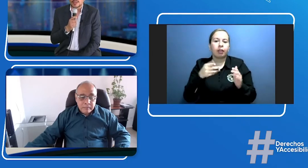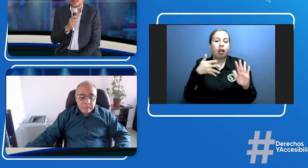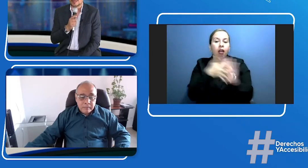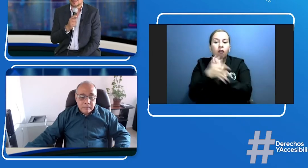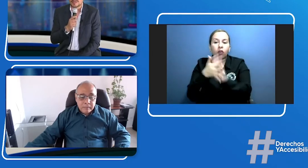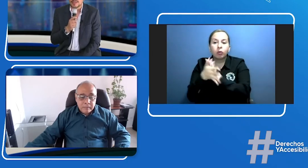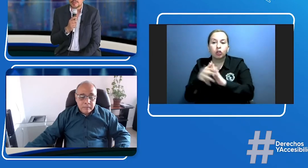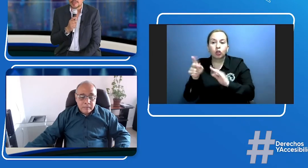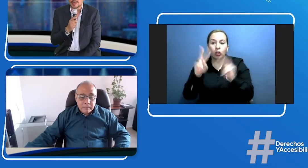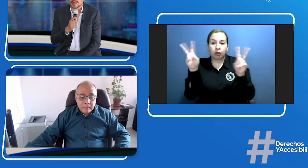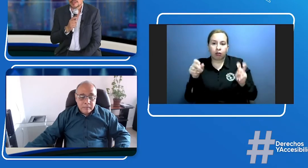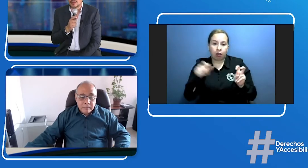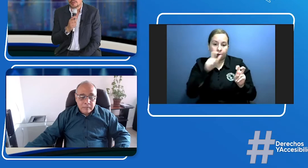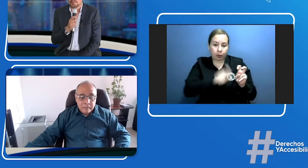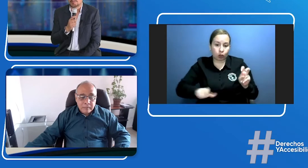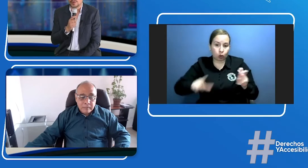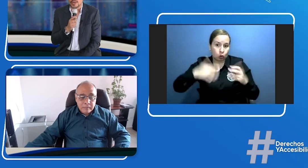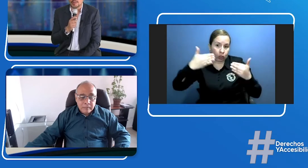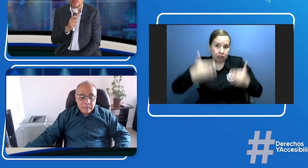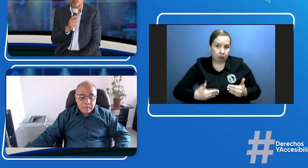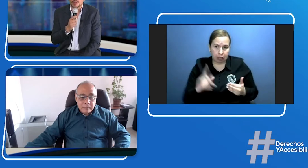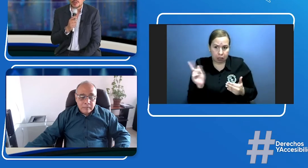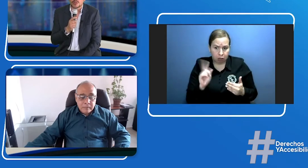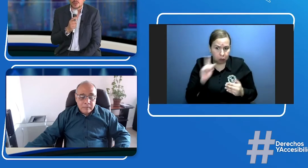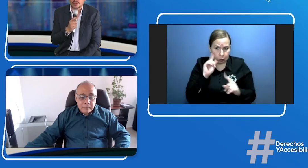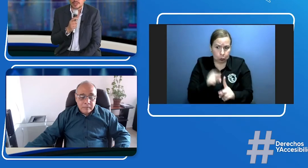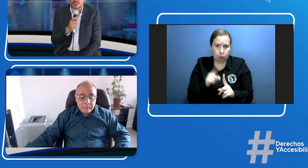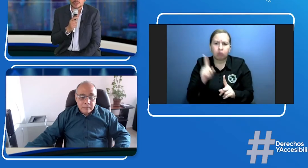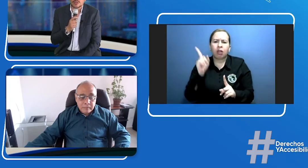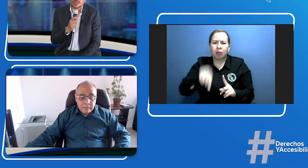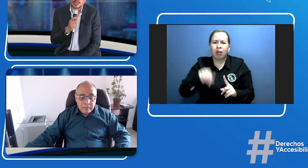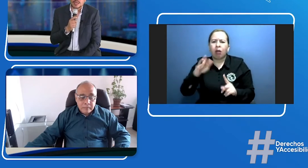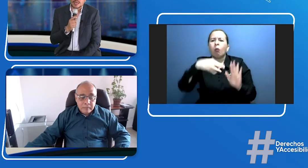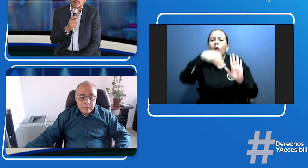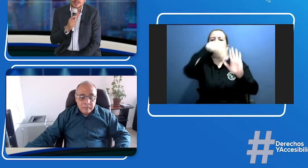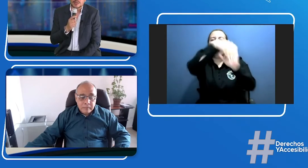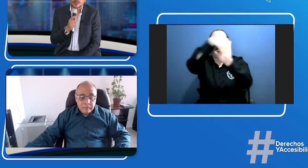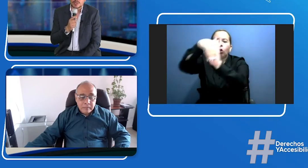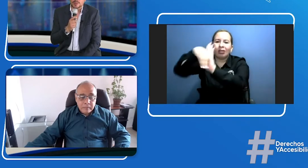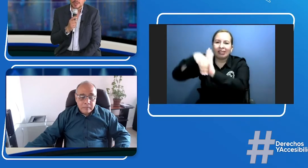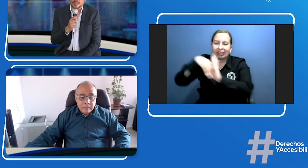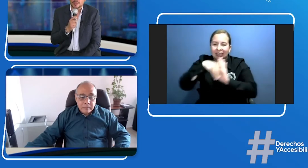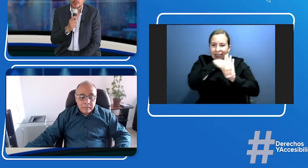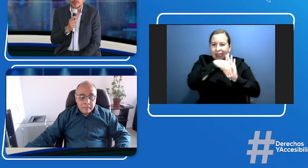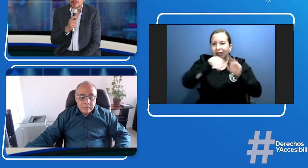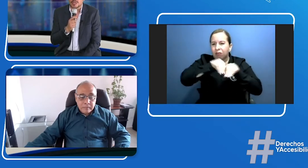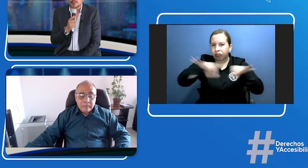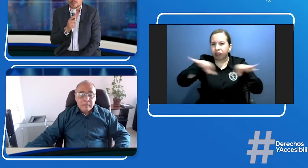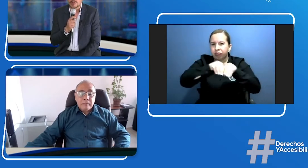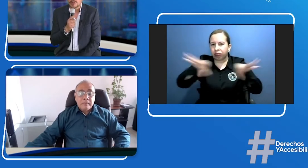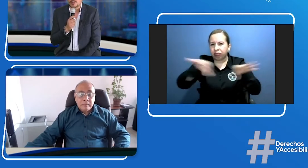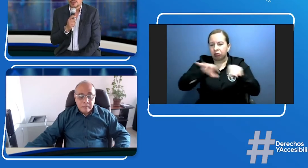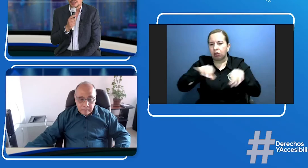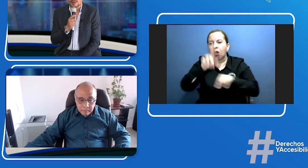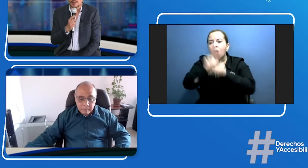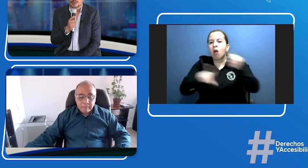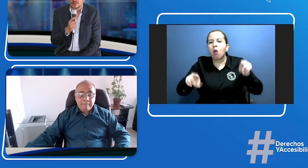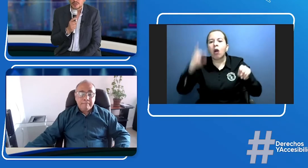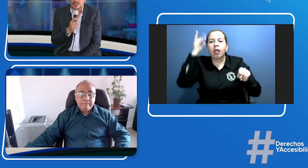tipo de discapacidad sino por ejemplo en cuanto a sus contenidos emitidos que puedan de pronto afectar poblaciones vulnerables como niños